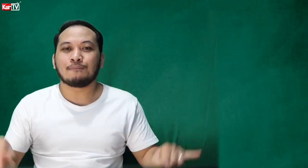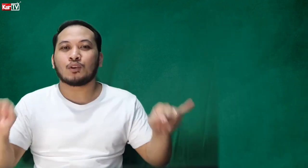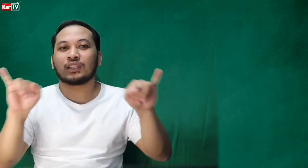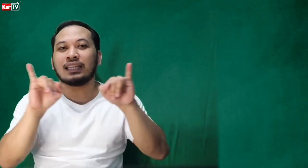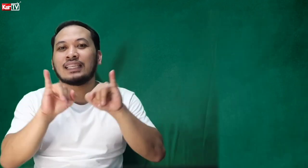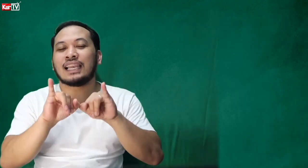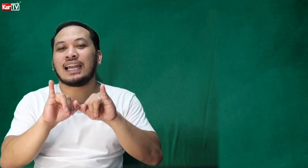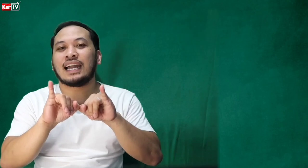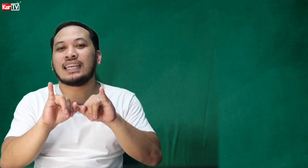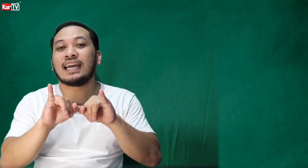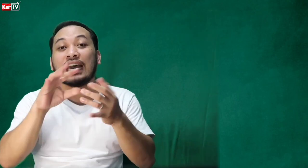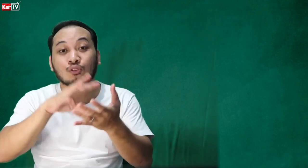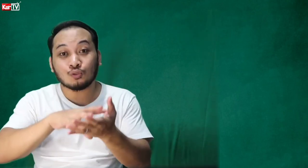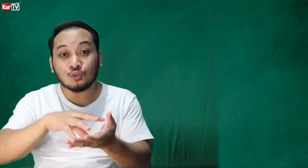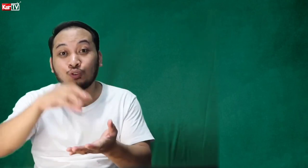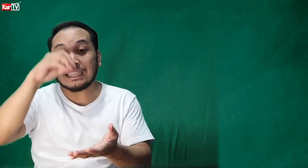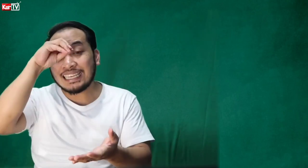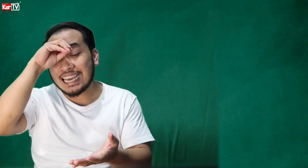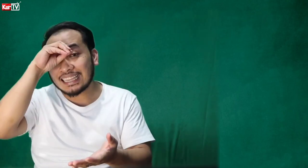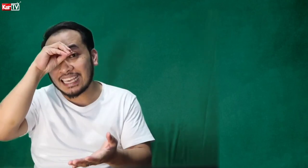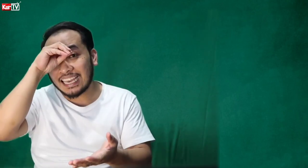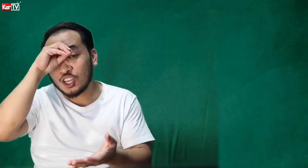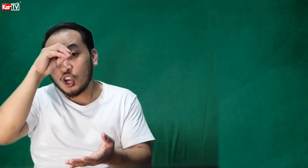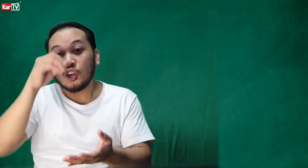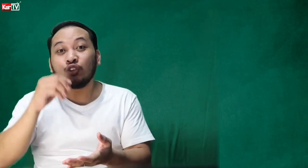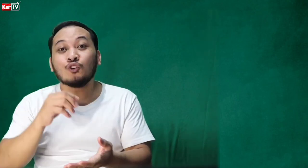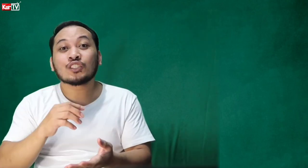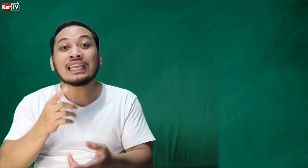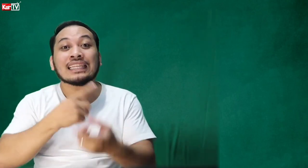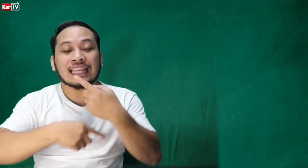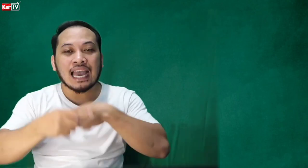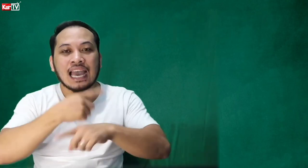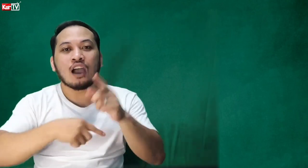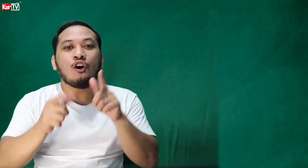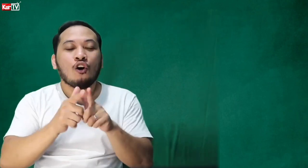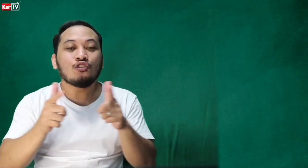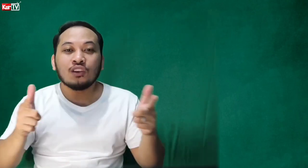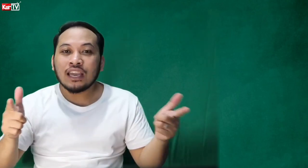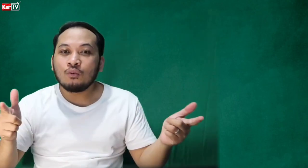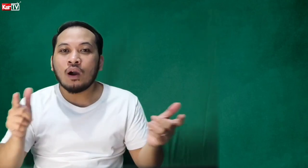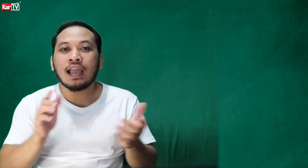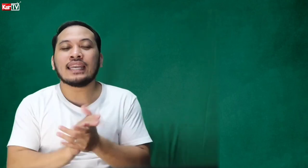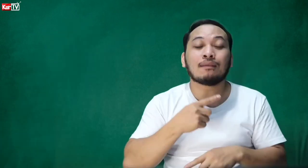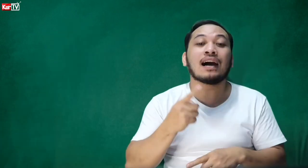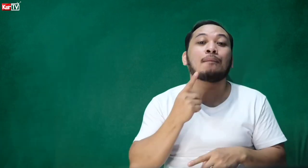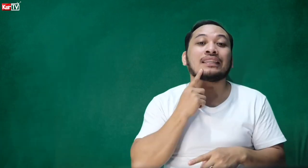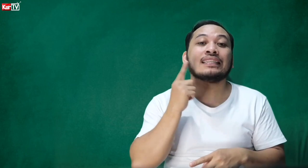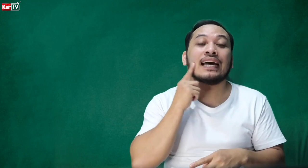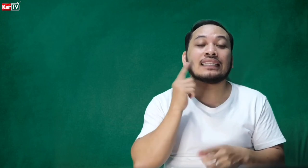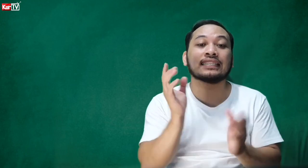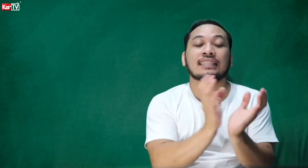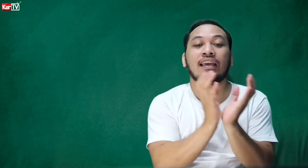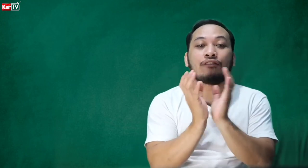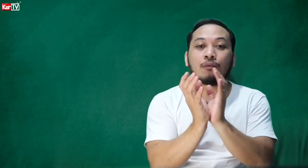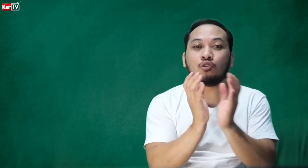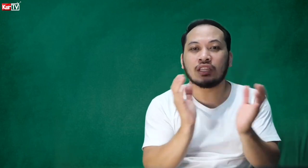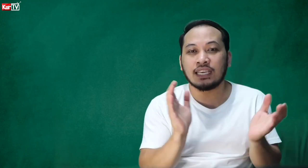-importante talaga na natutunan din natin yung salita o yung lengbuhay ng mga kapatid natin sa deaf community